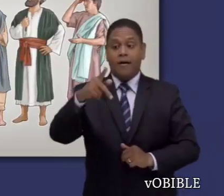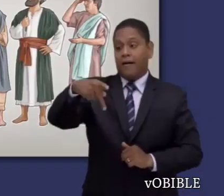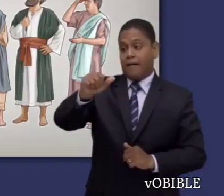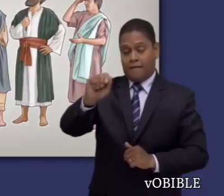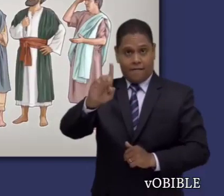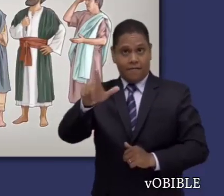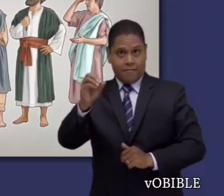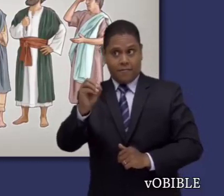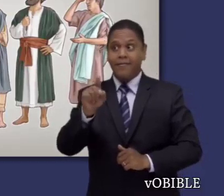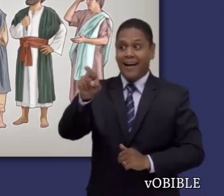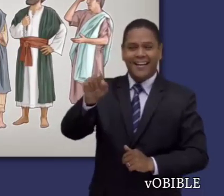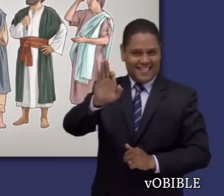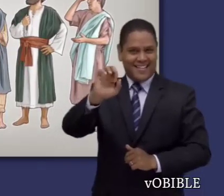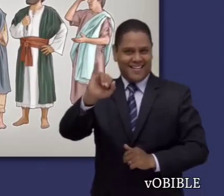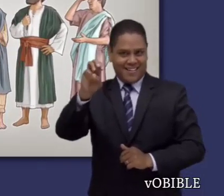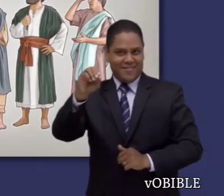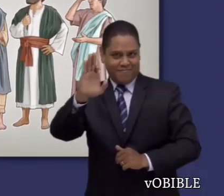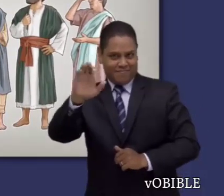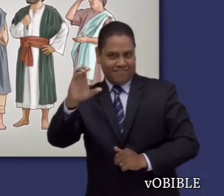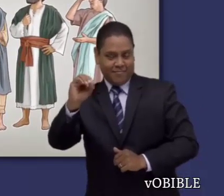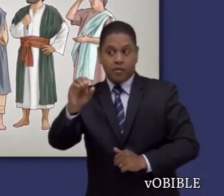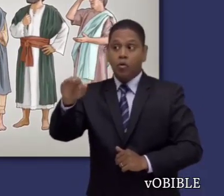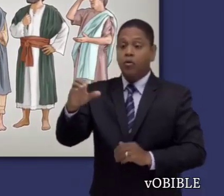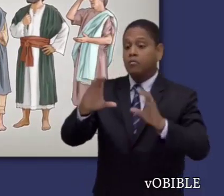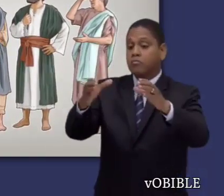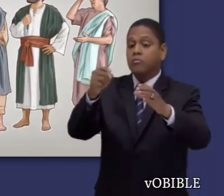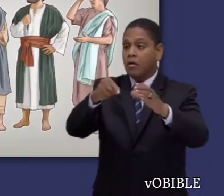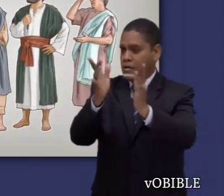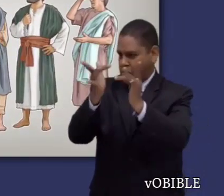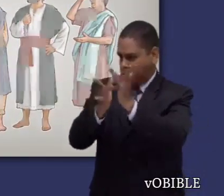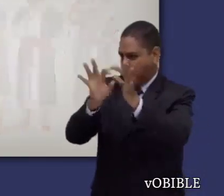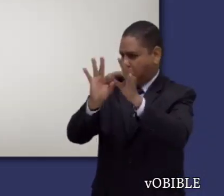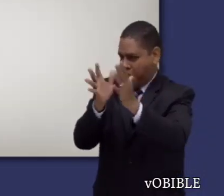se quede en Éfeso para que corrija a quienes se han desviado de las enseñanzas de Cristo.